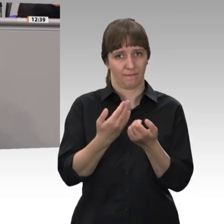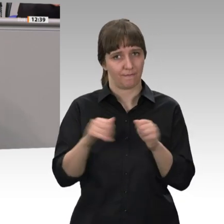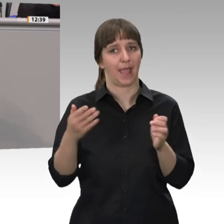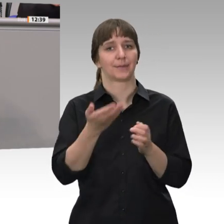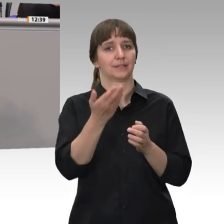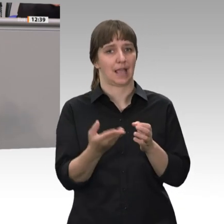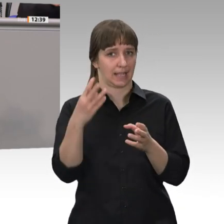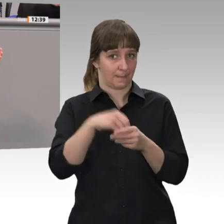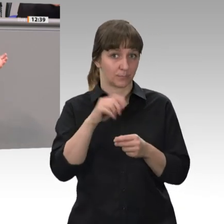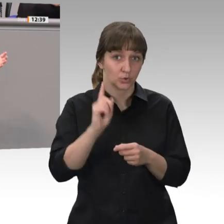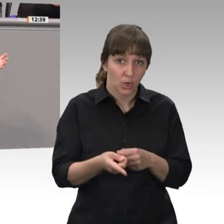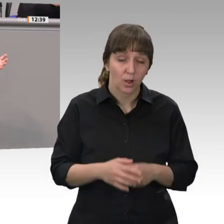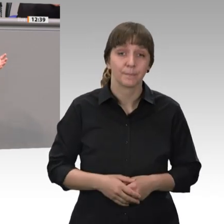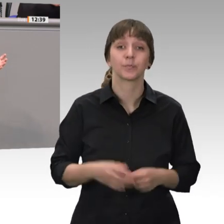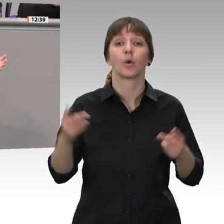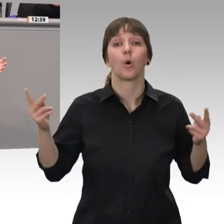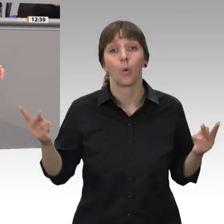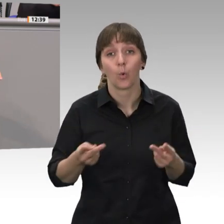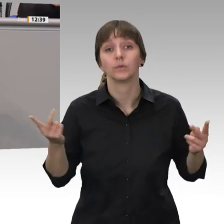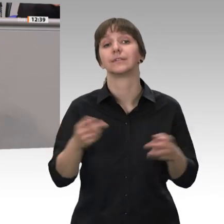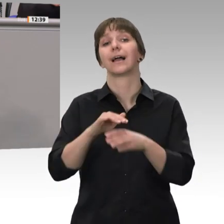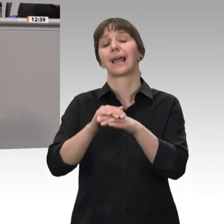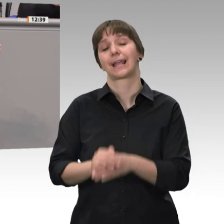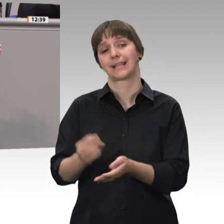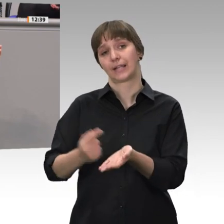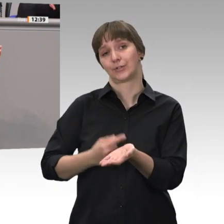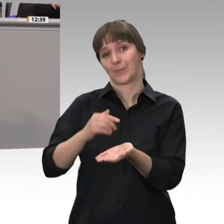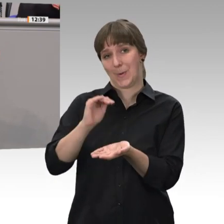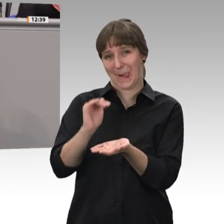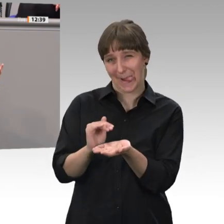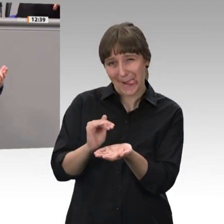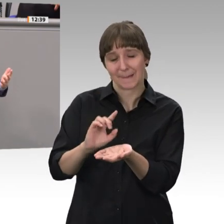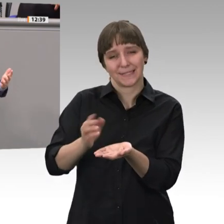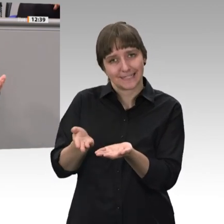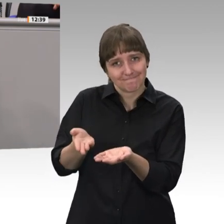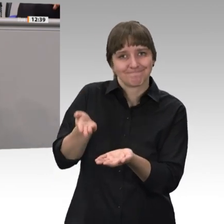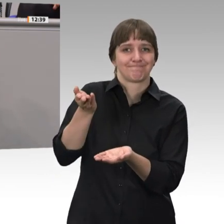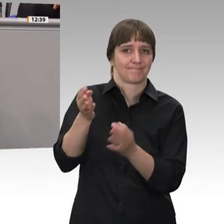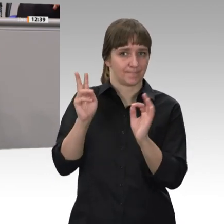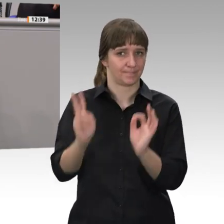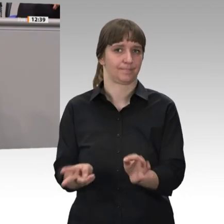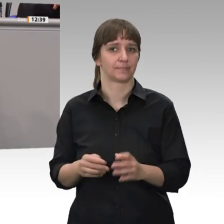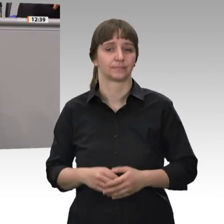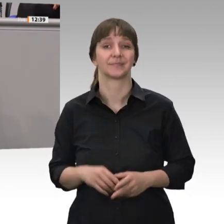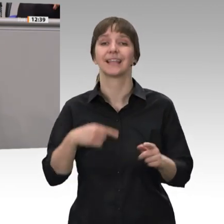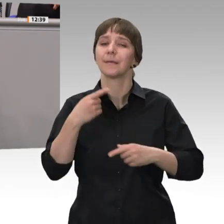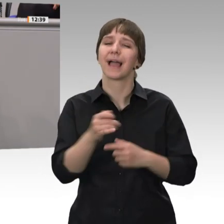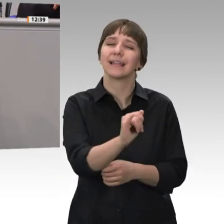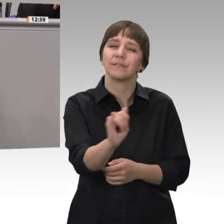dass diese zu niedrigen Rentenansprüche eine Aufwertung erfahren, und zwar immer eine individuelle Aufwertung, also